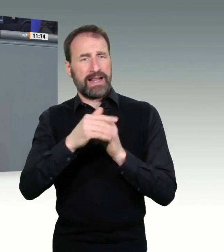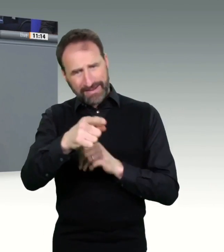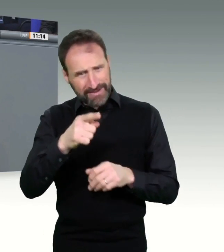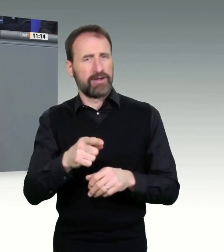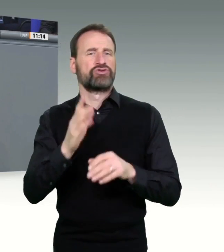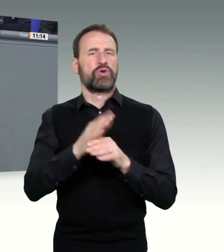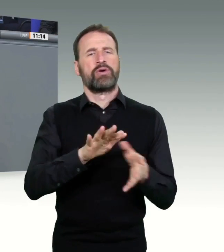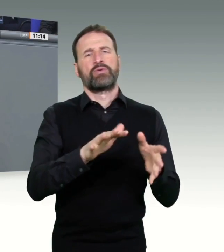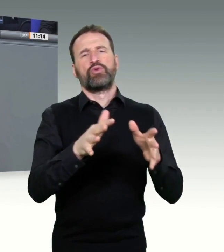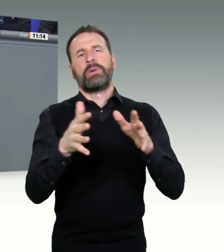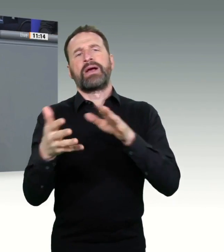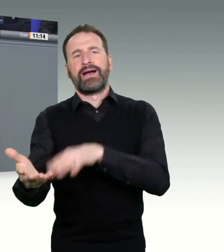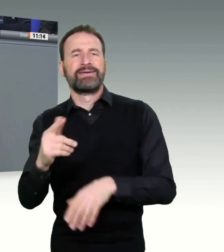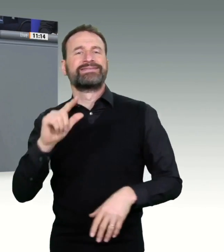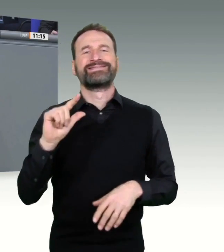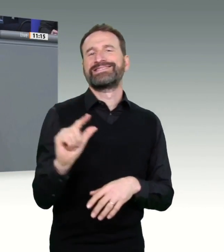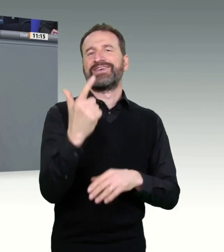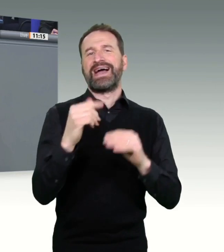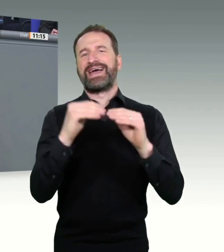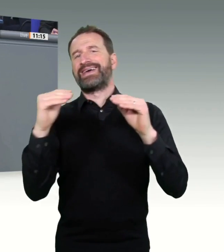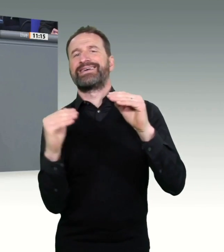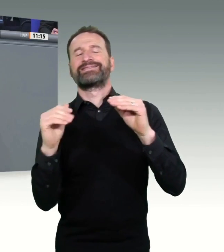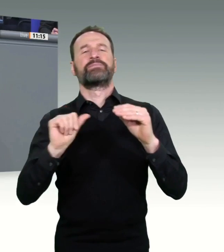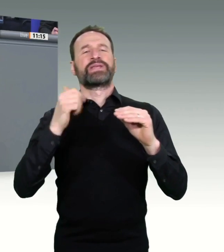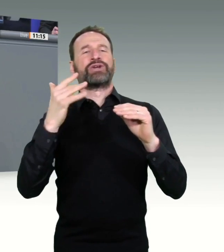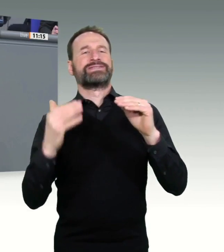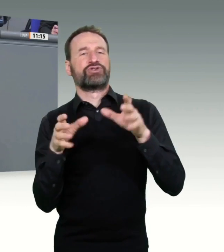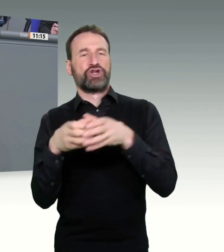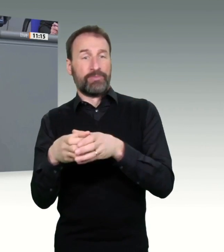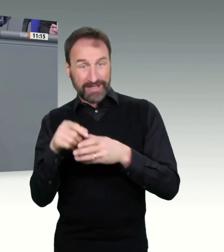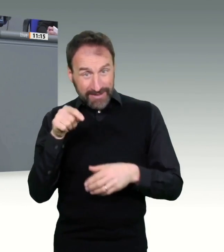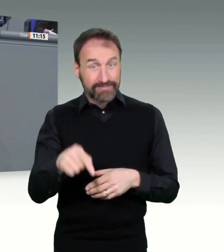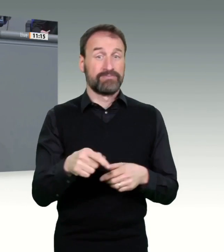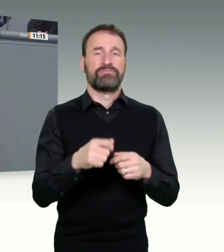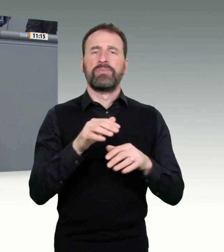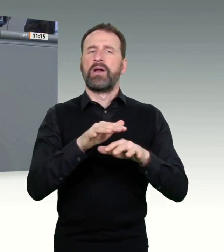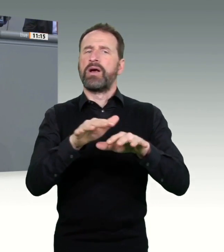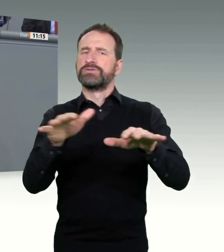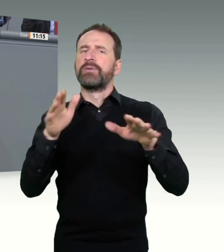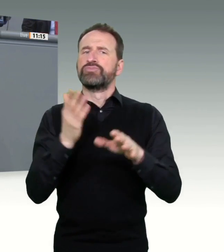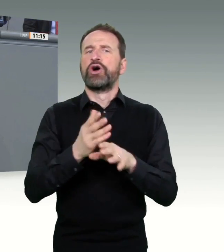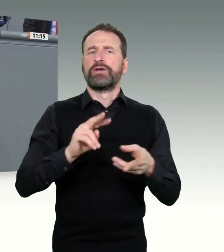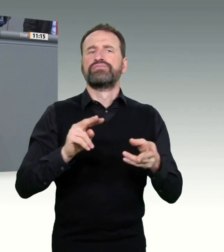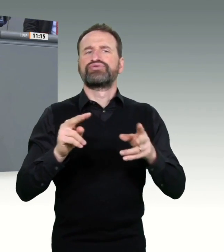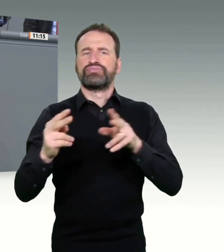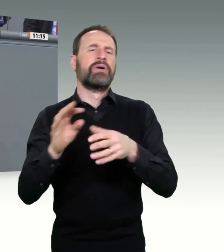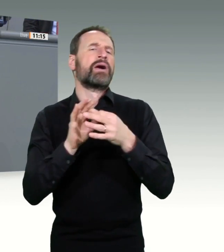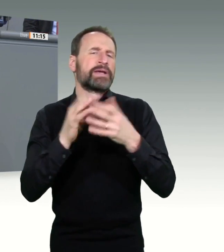Änderung ist einfach zu spät. Man hätte sich im November an seine eigenen Beschlüsse halten müssen. Stand heute, Kolleginnen und